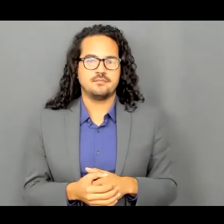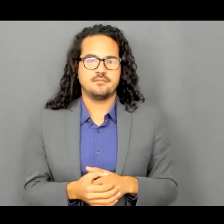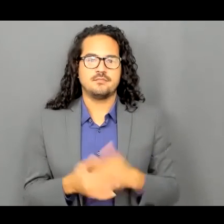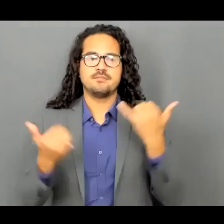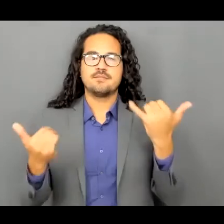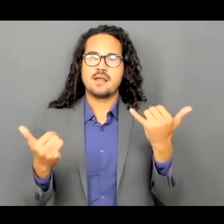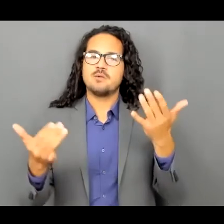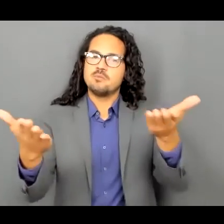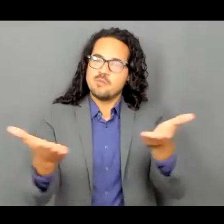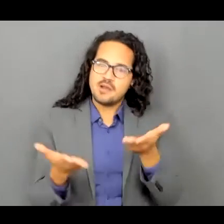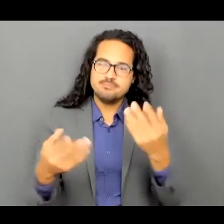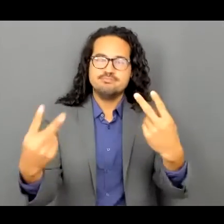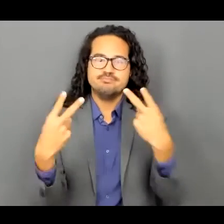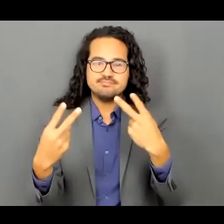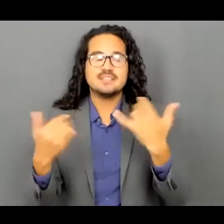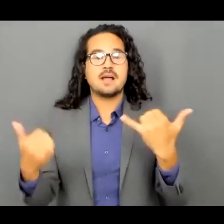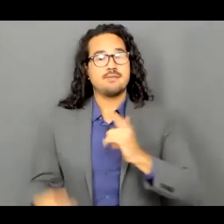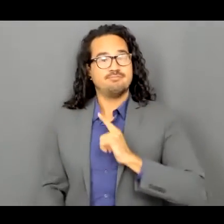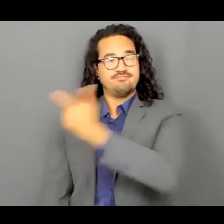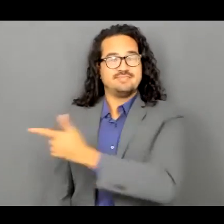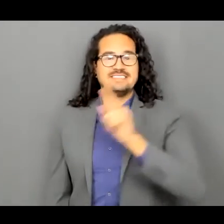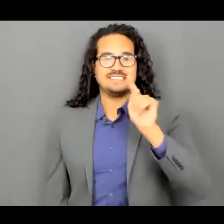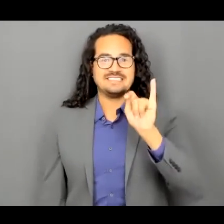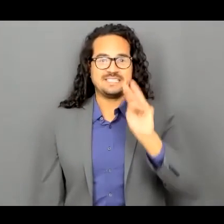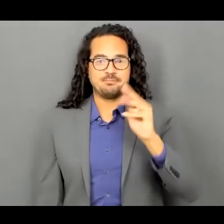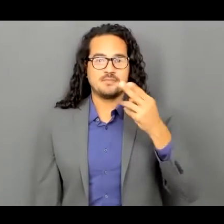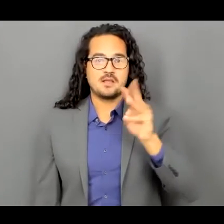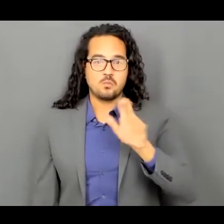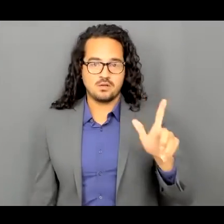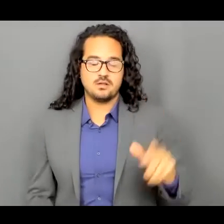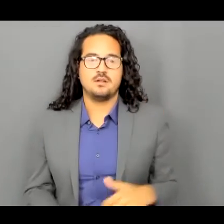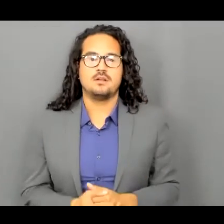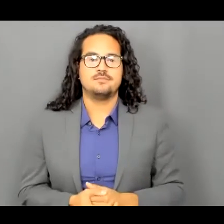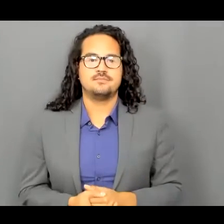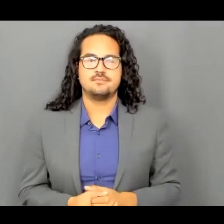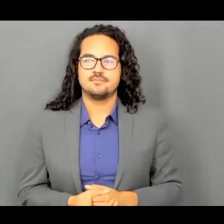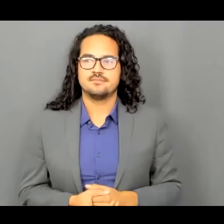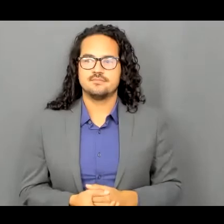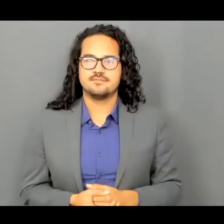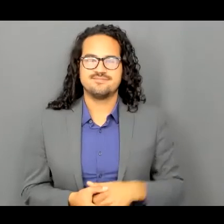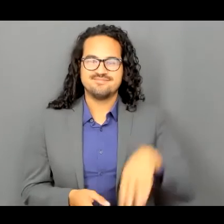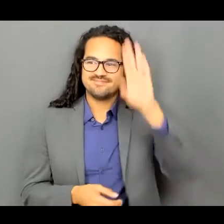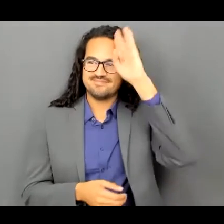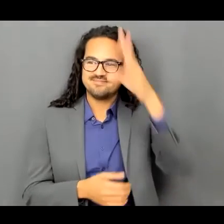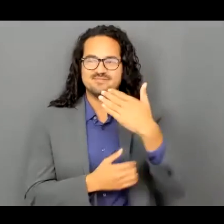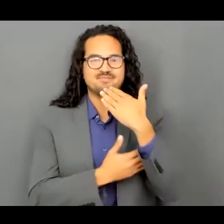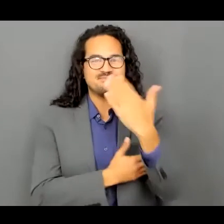darles la bienvenida a todos y bueno les presento aquí a team howell buenos días